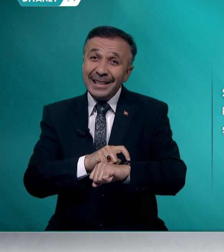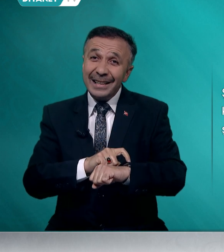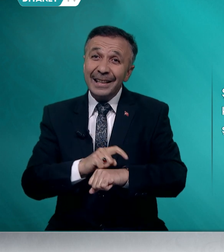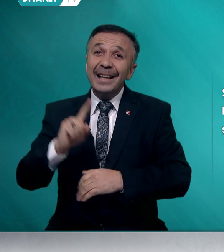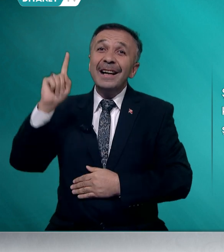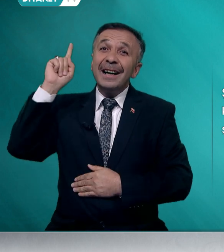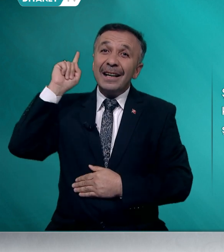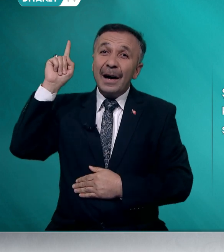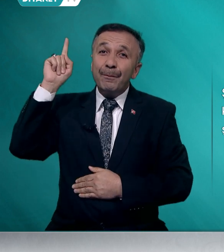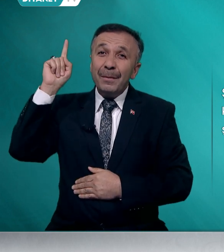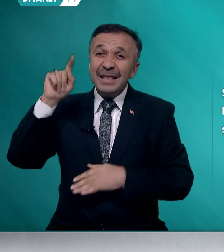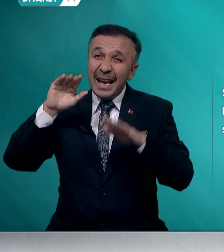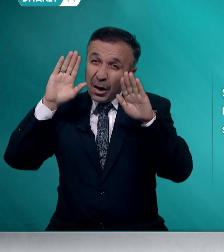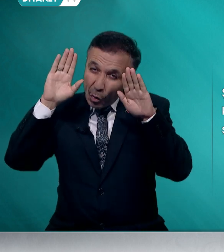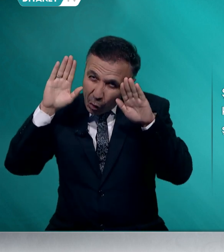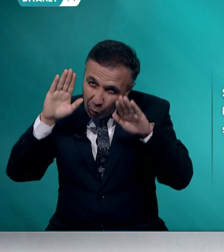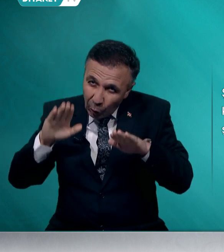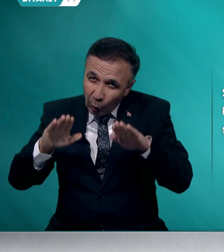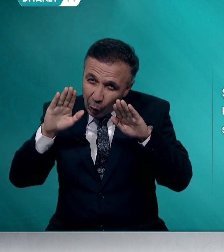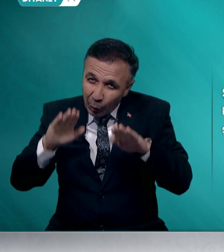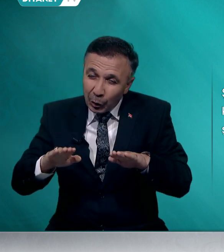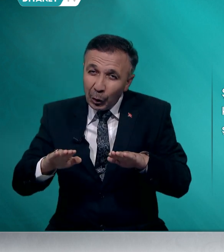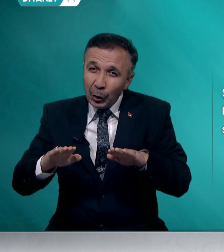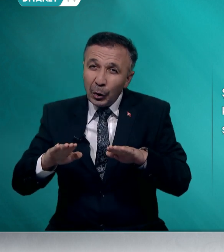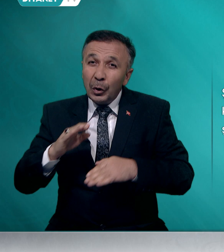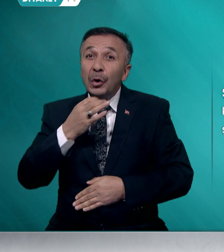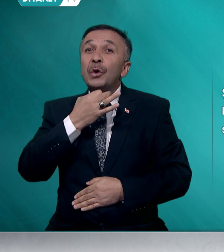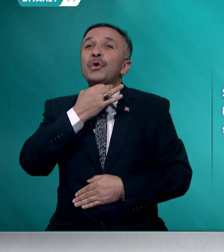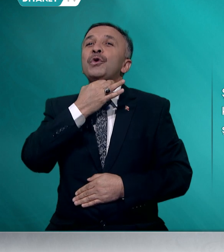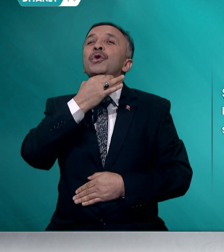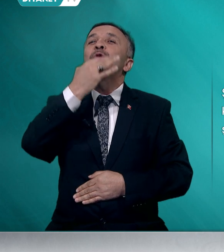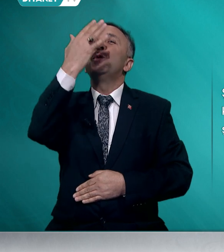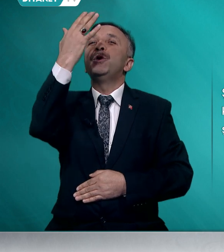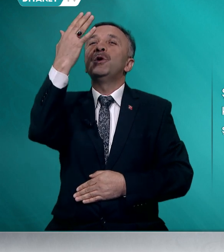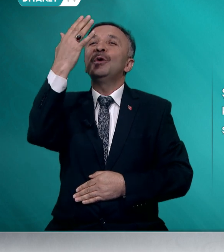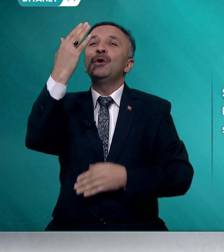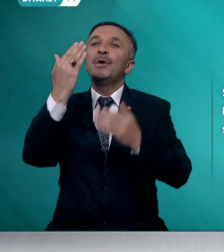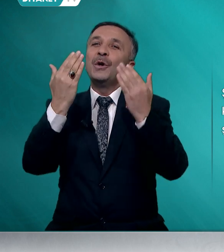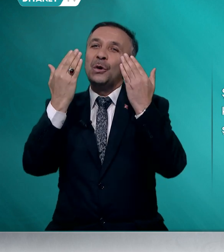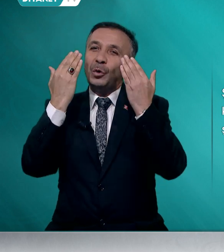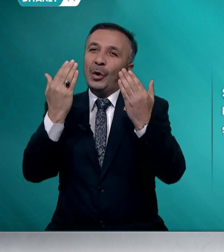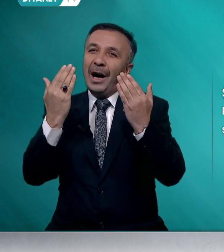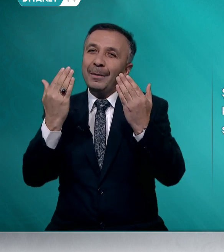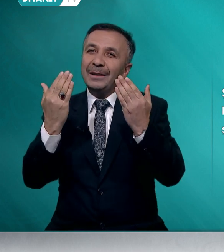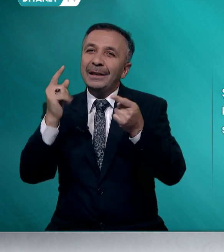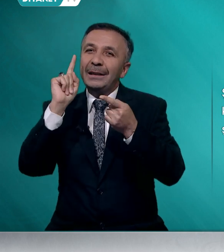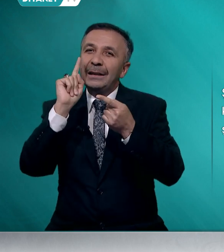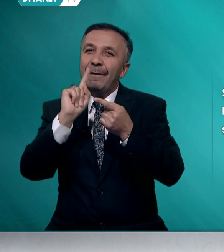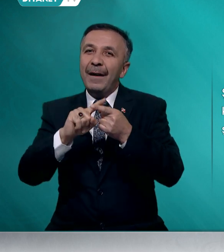Rabbimize kulluğumuzu, şükrümüzü, duamızı ve